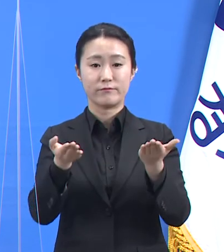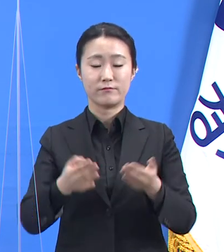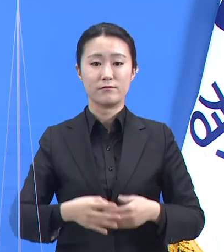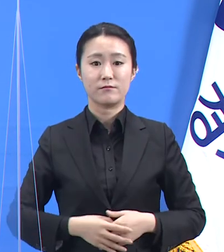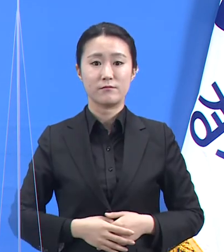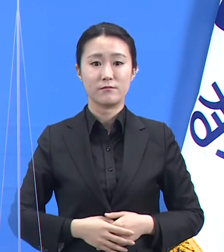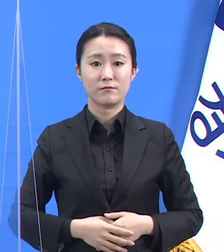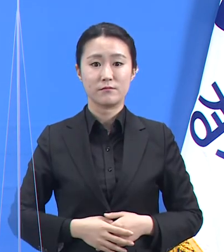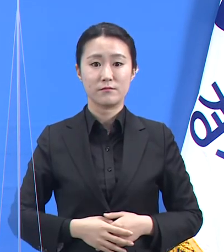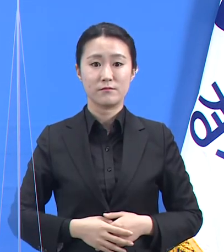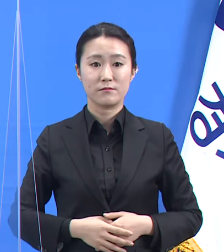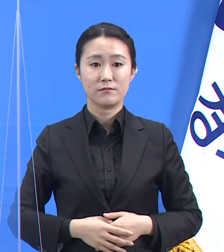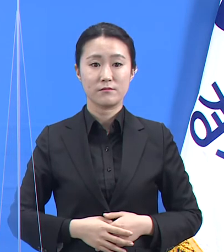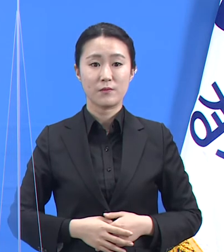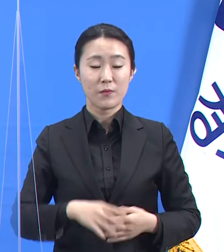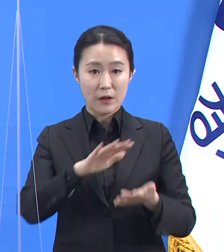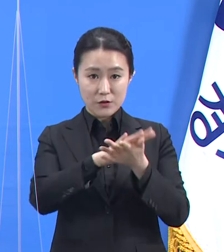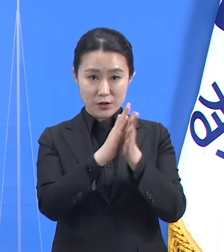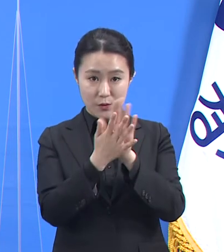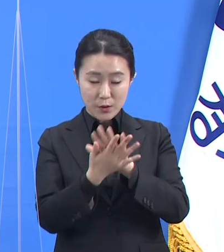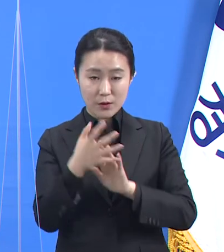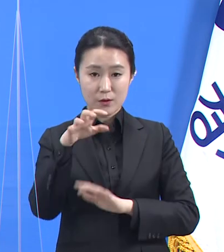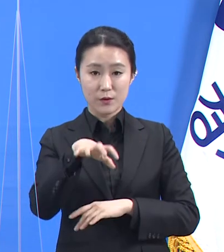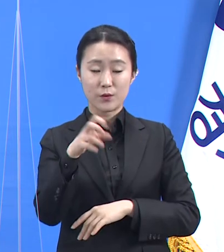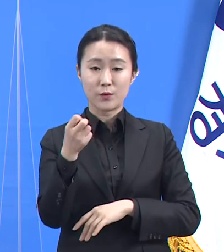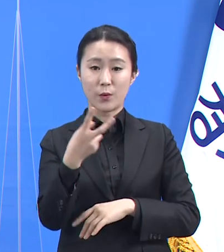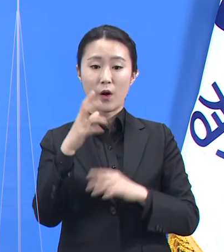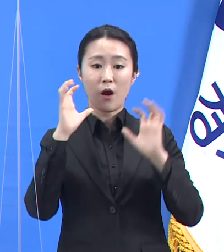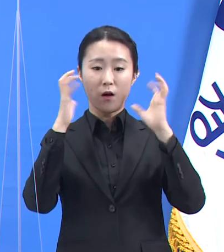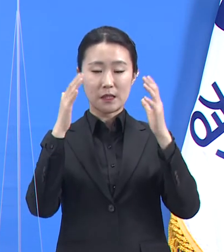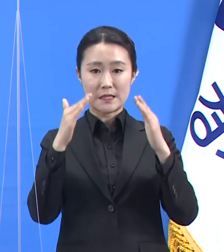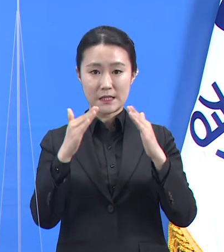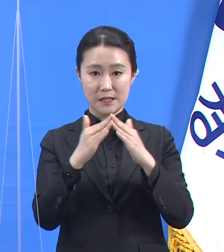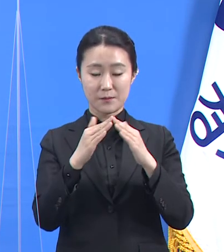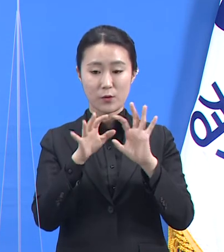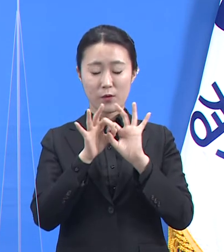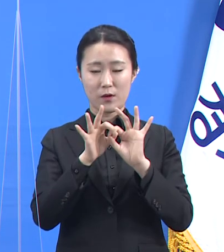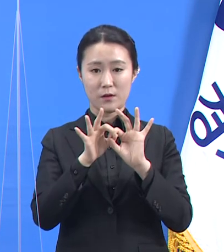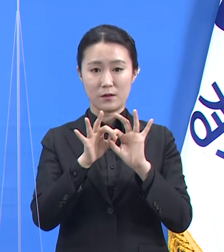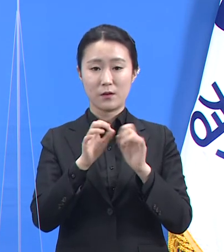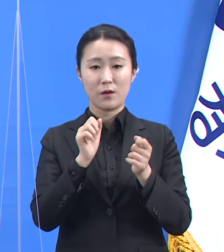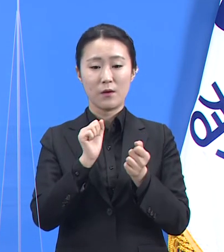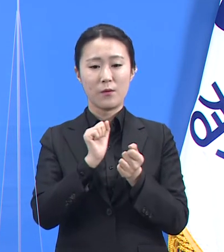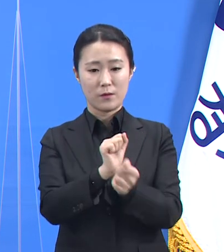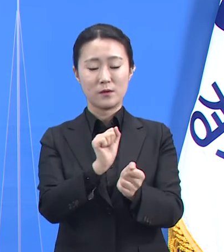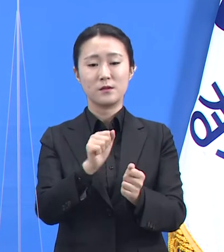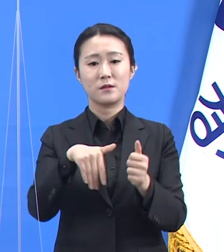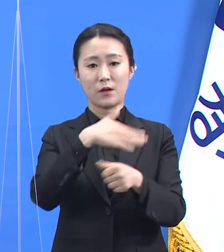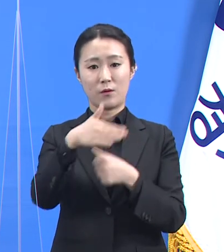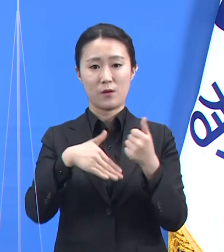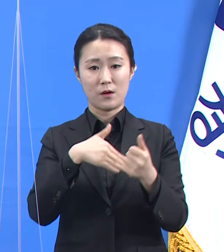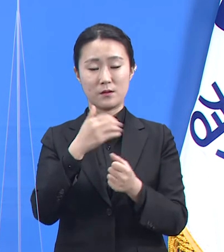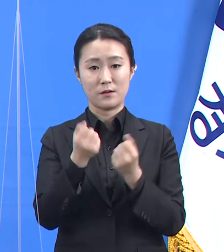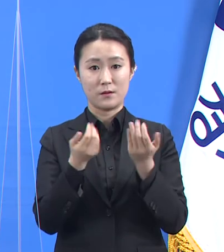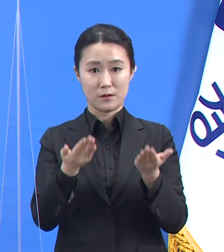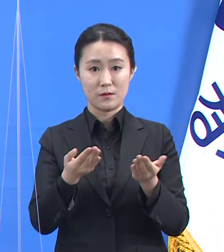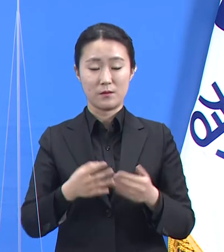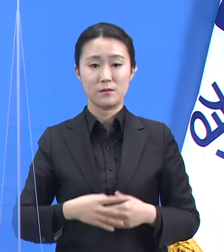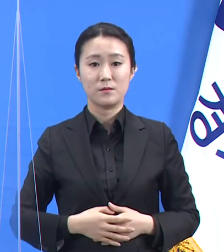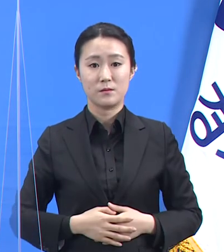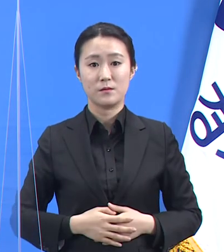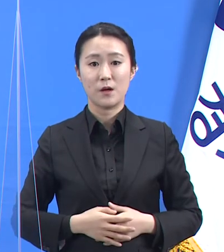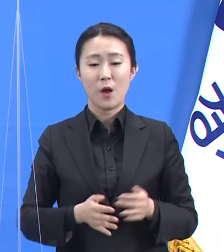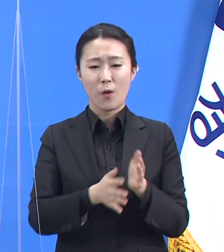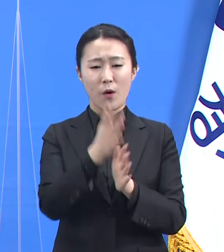유치원 및 어린이집 등 유아교육시설 관련 확진 상황에 대해 말씀드립니다. 화성시 소재 어린이집